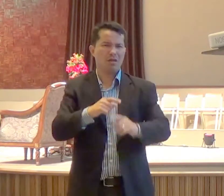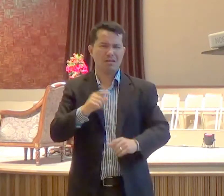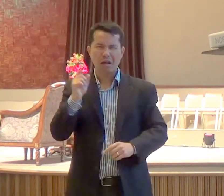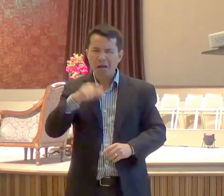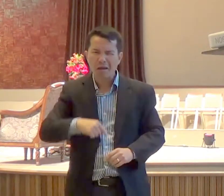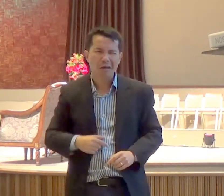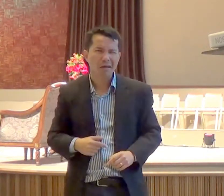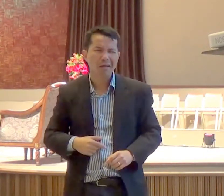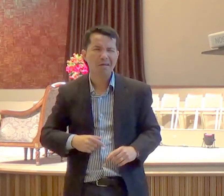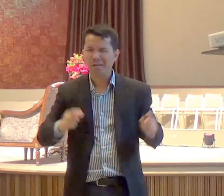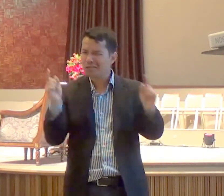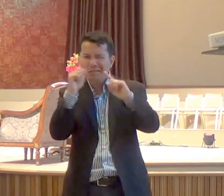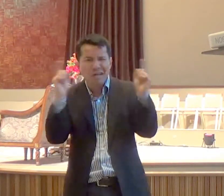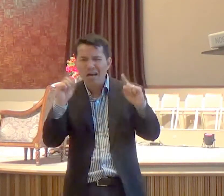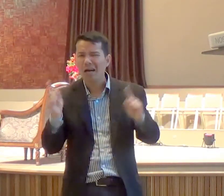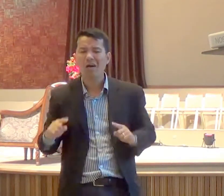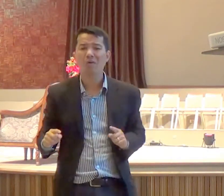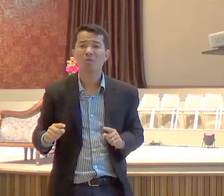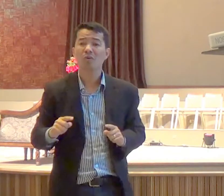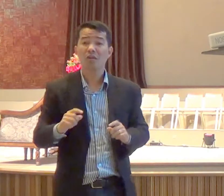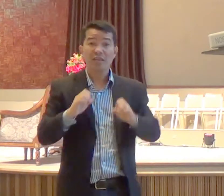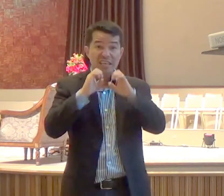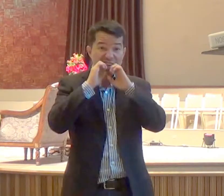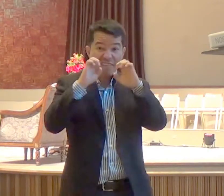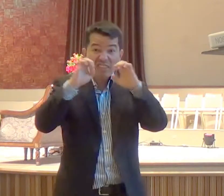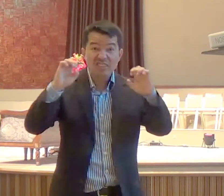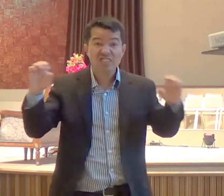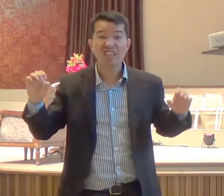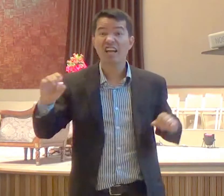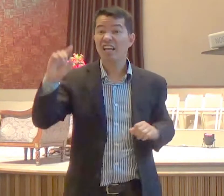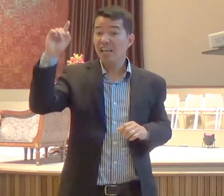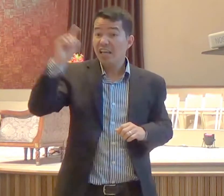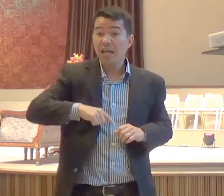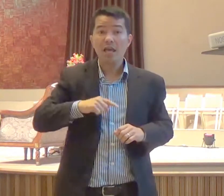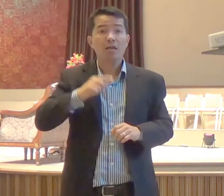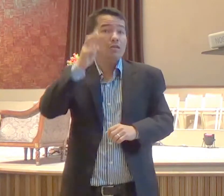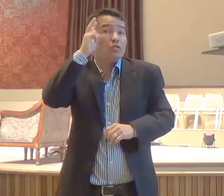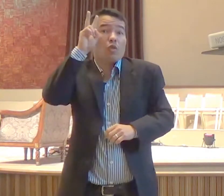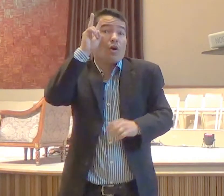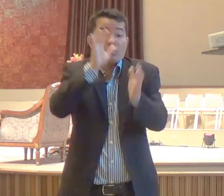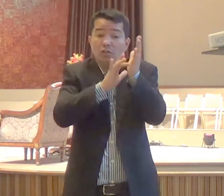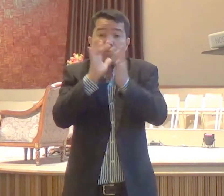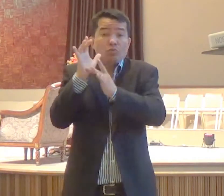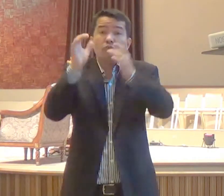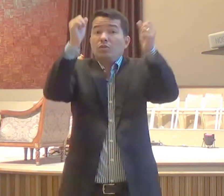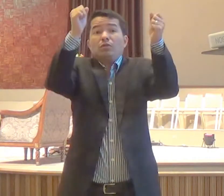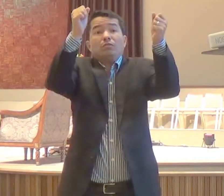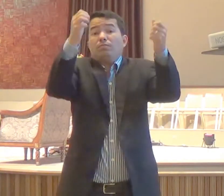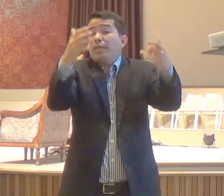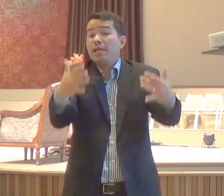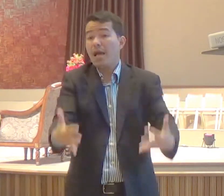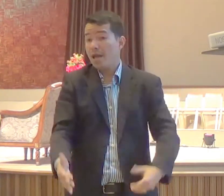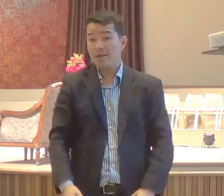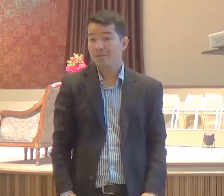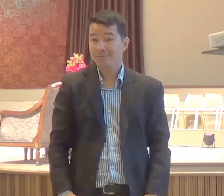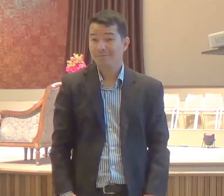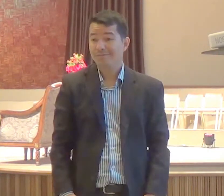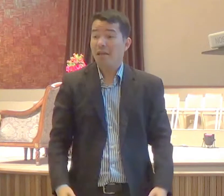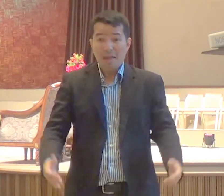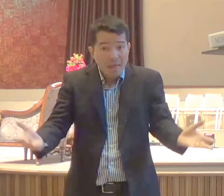evangelizar é falar do Evangelho, por mais redundante que seja isso, evangelizar é falar do Evangelho, o centro da pregação